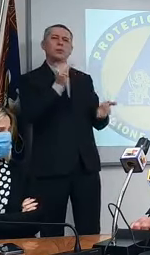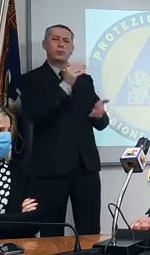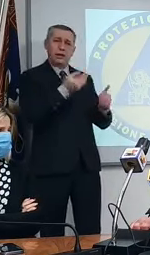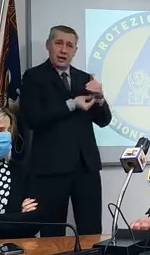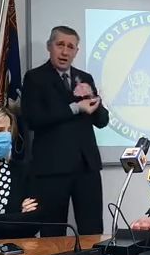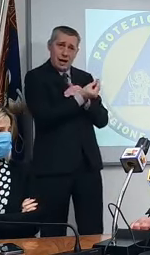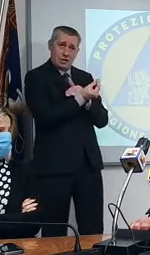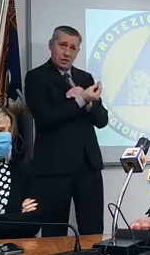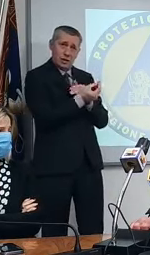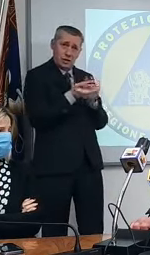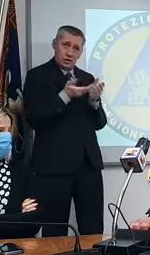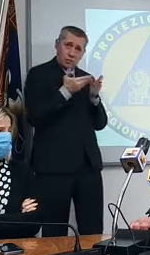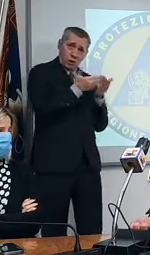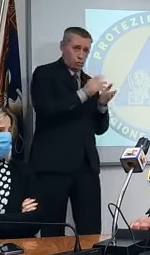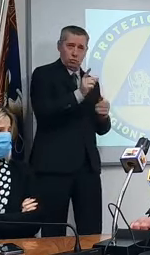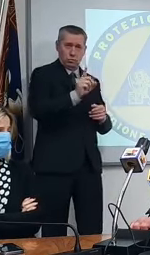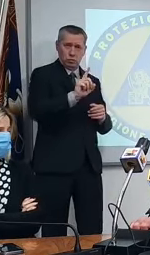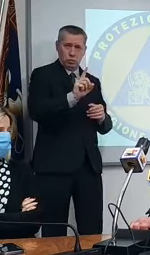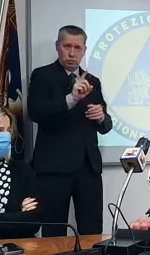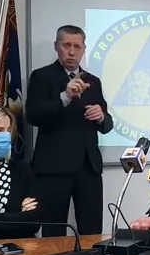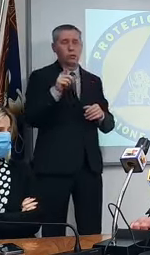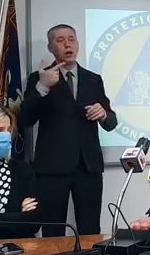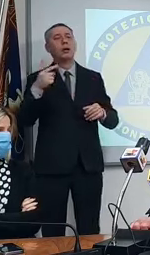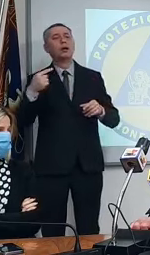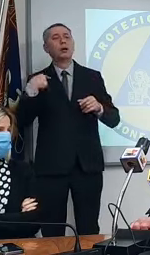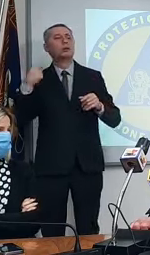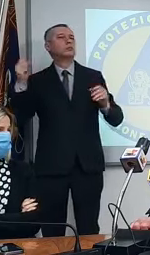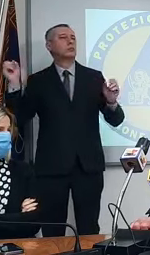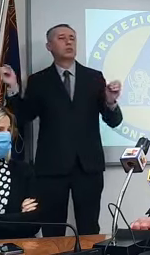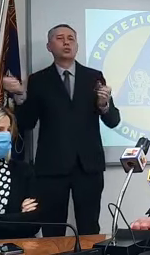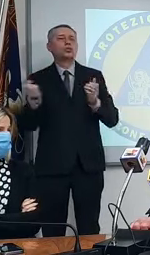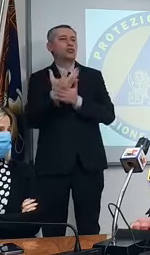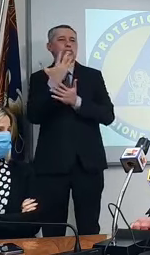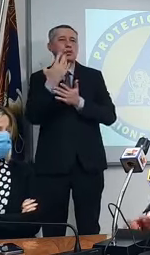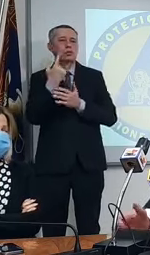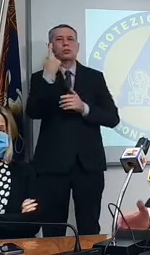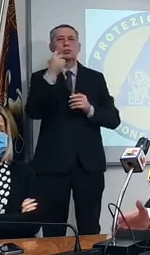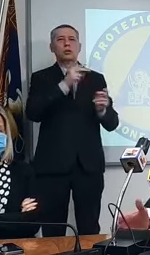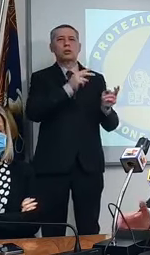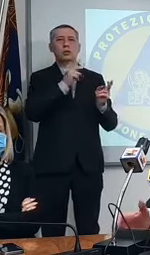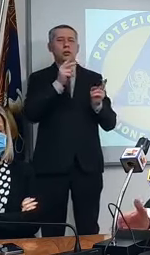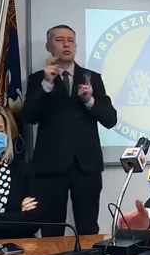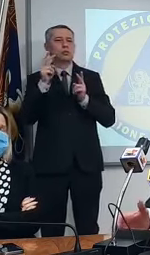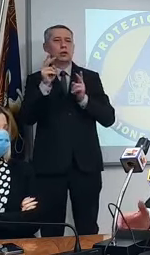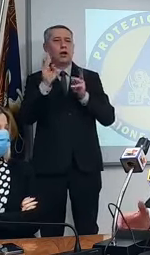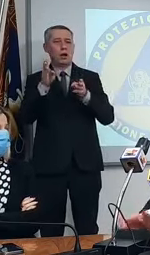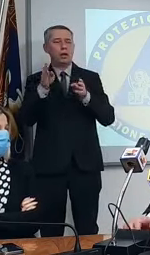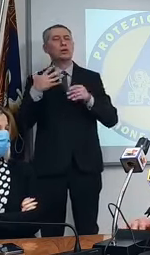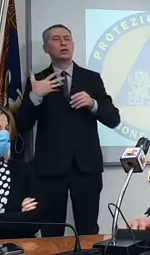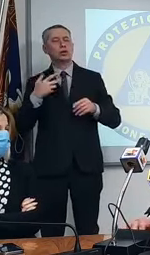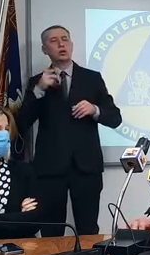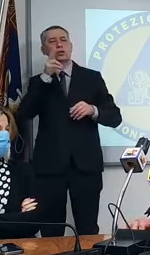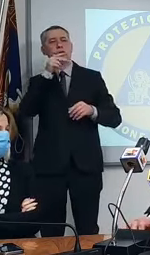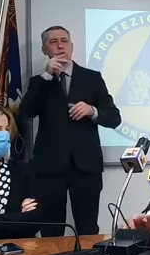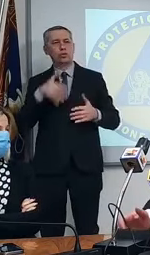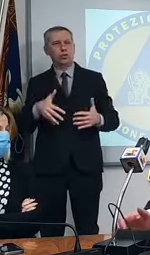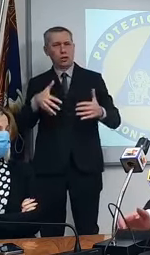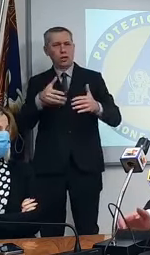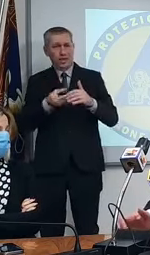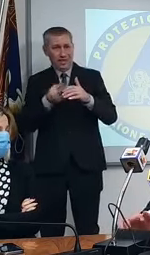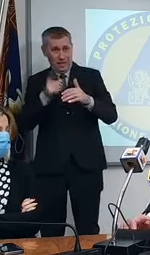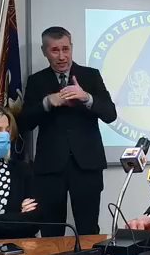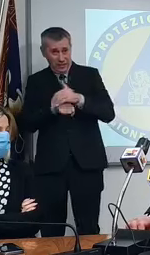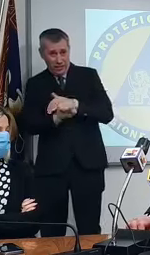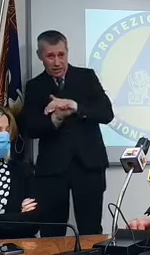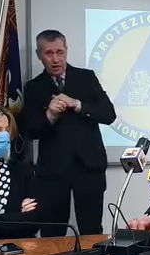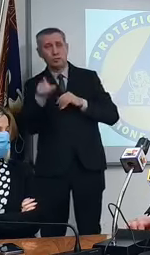fa è successo che in reparto mi è arrivato un parto complicato non c'era nessuno e gli detto